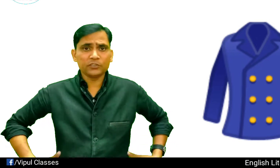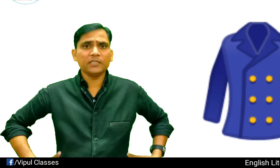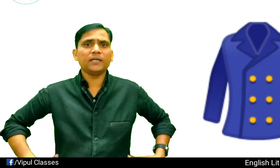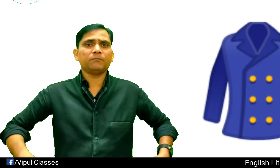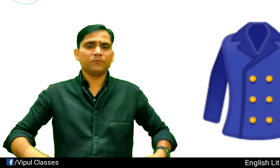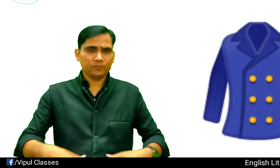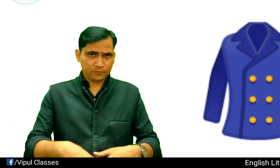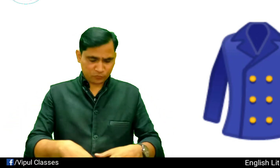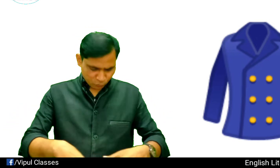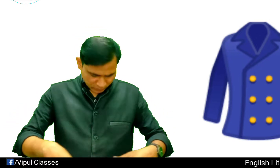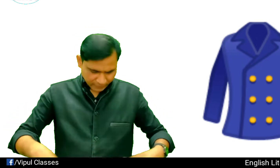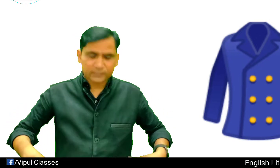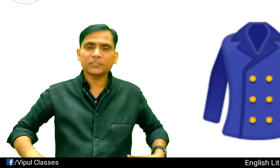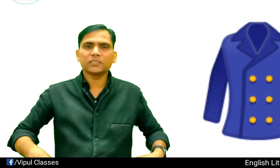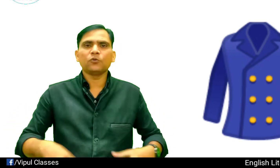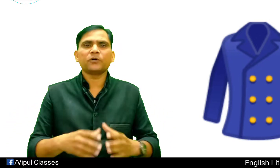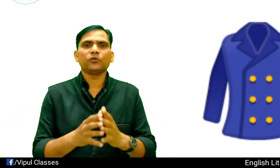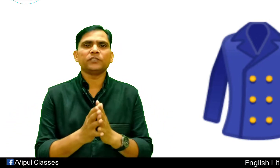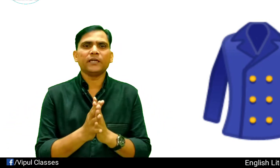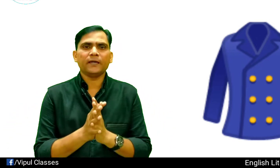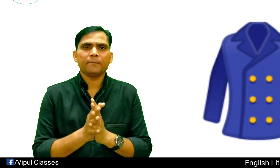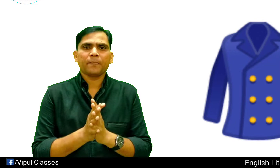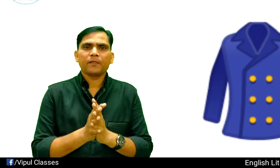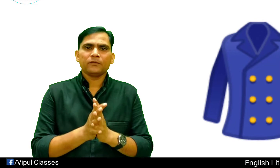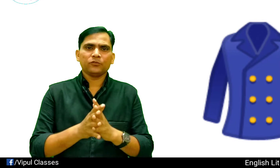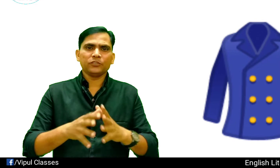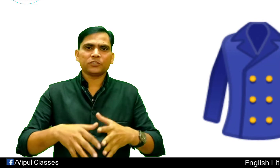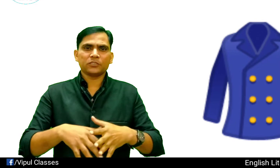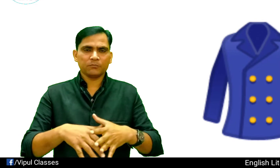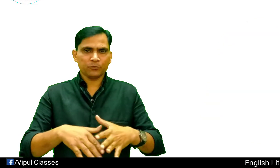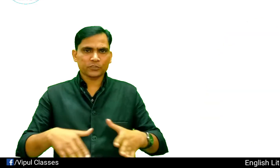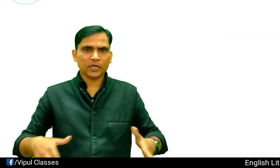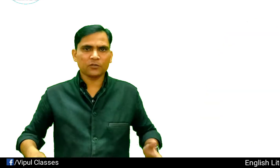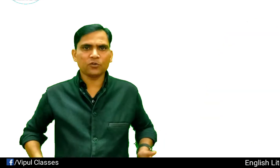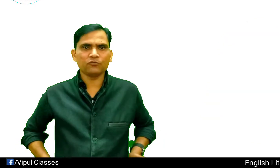होती है, पूल्प जिसके ऊपर होती है तो इस पोसाख सो